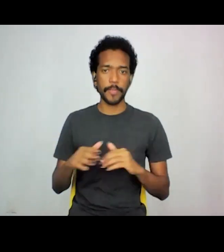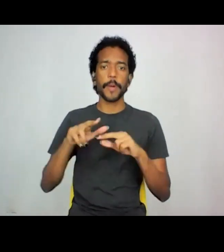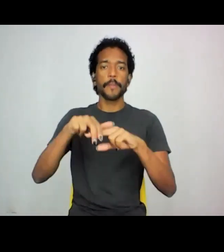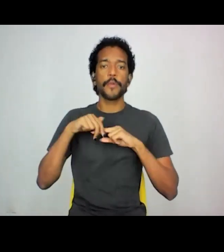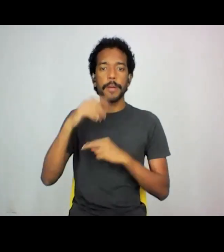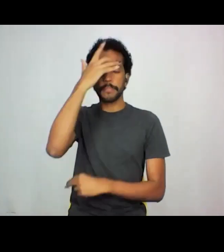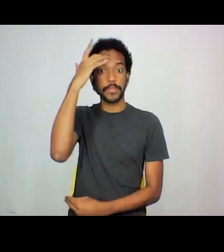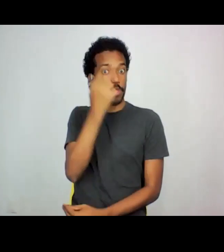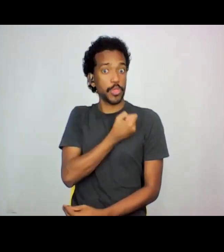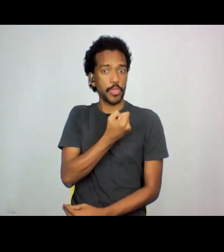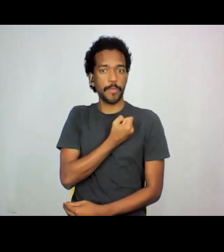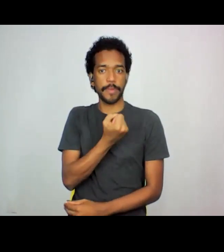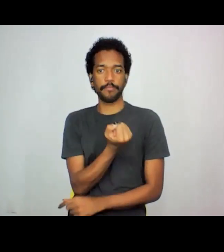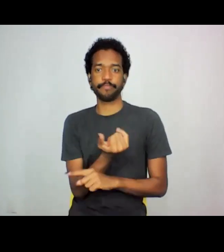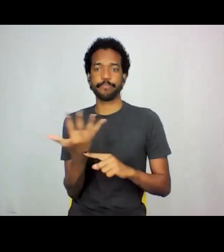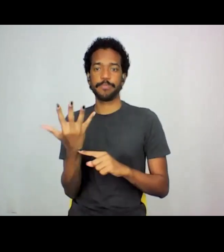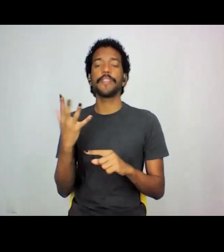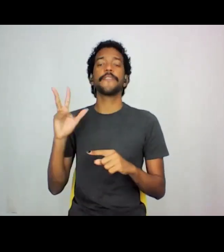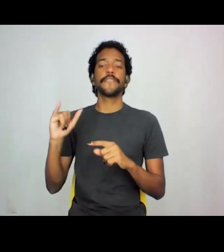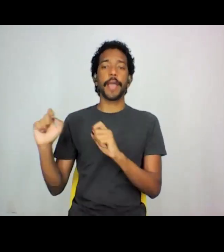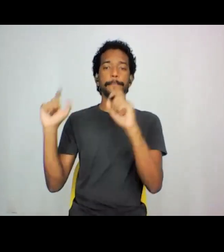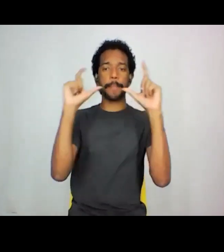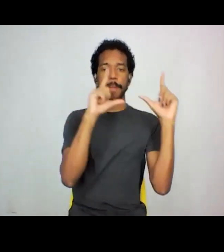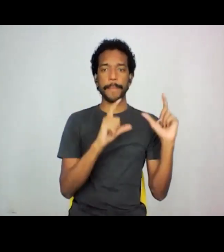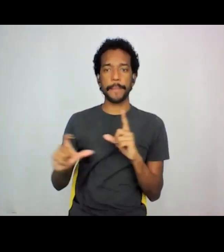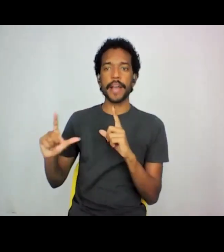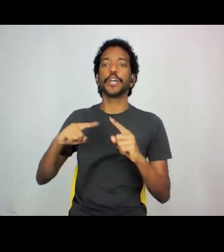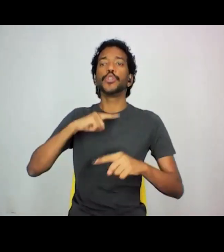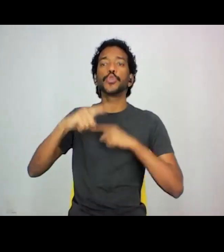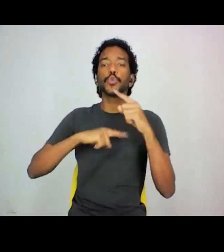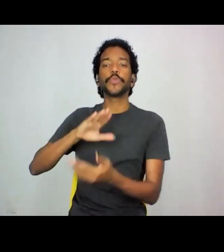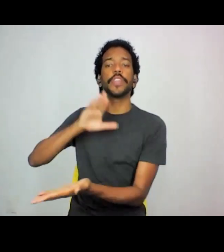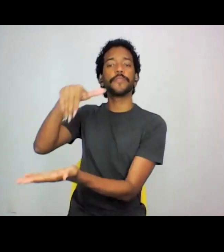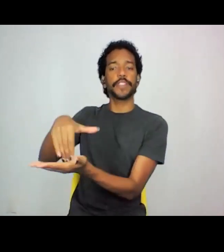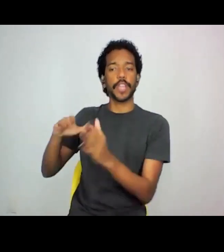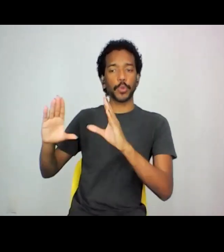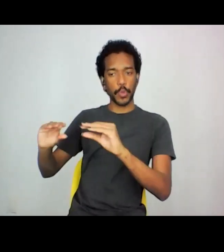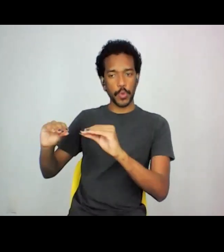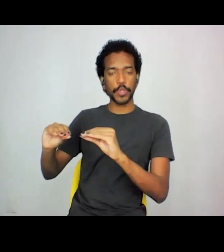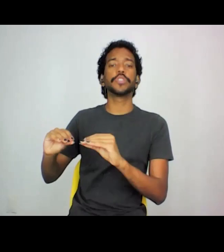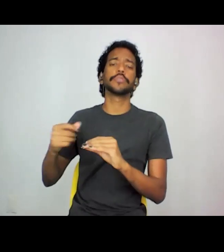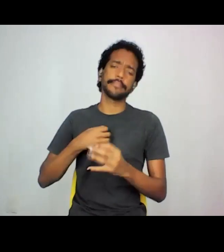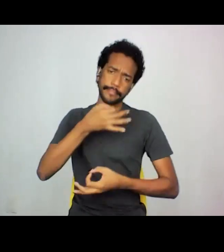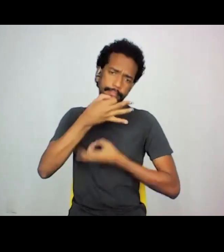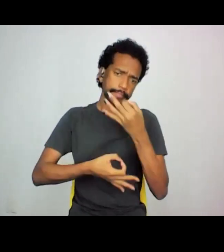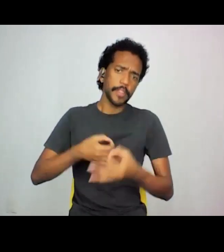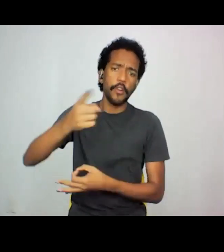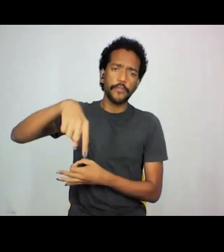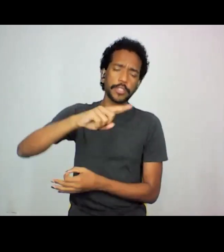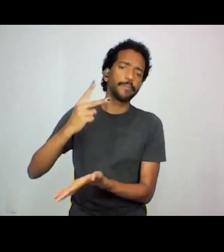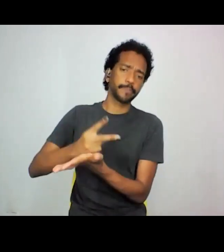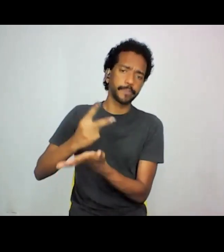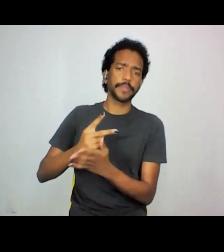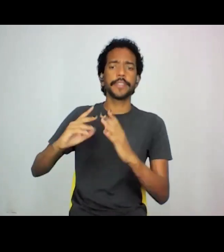participantes de hoje que vão falar, a gente optou para deixar as dúvidas para o final da noite. Então, a gente recomenda que vocês mantenham os